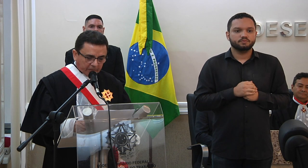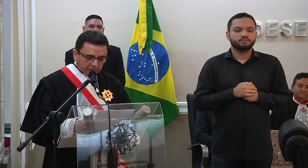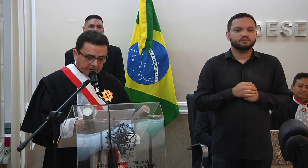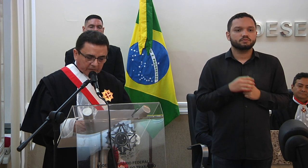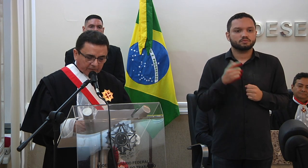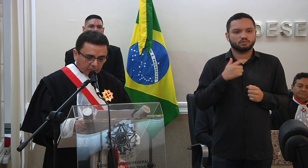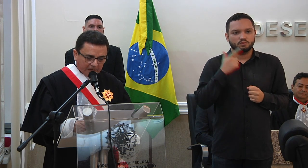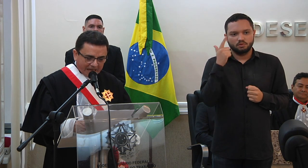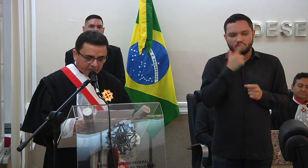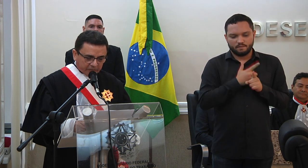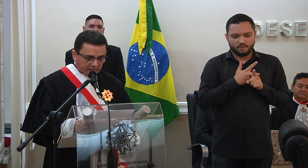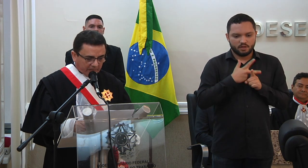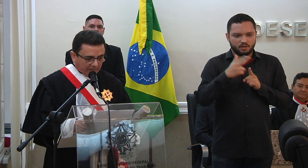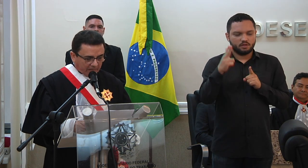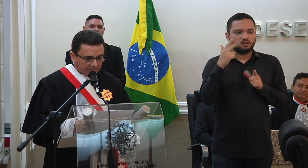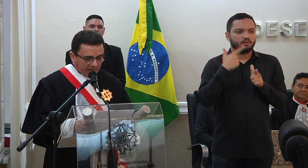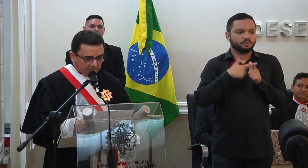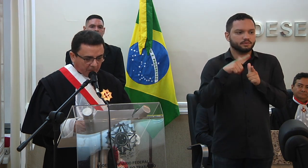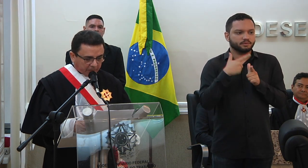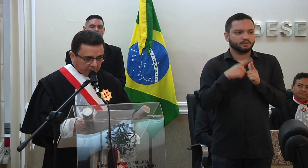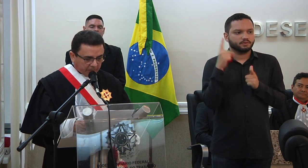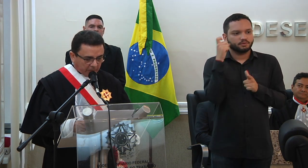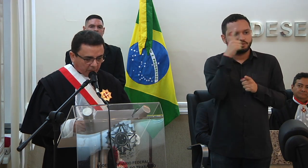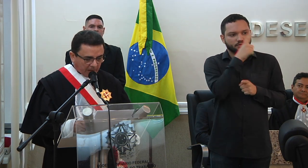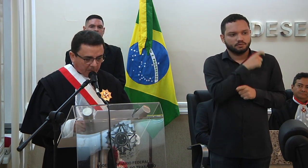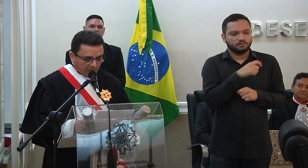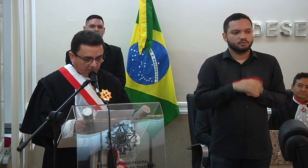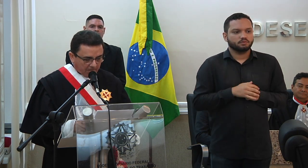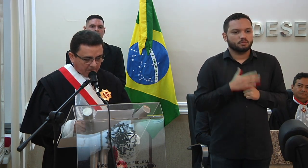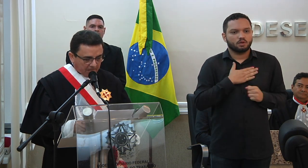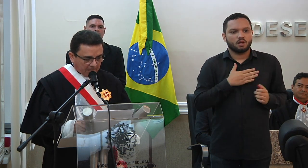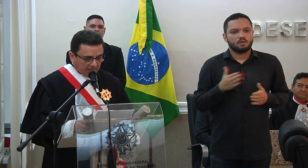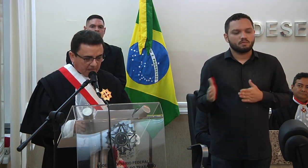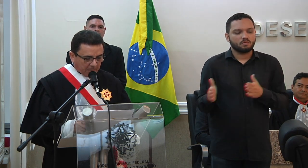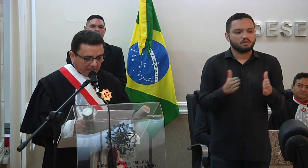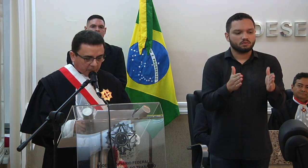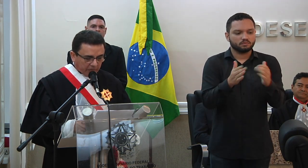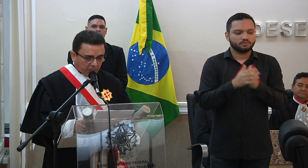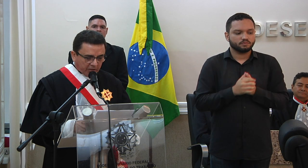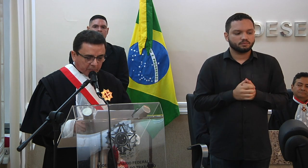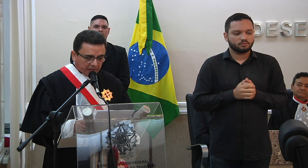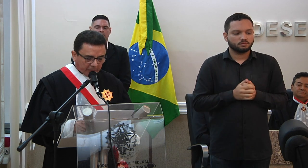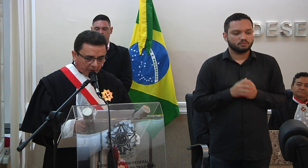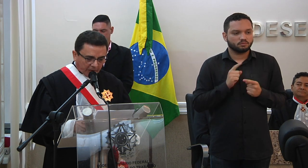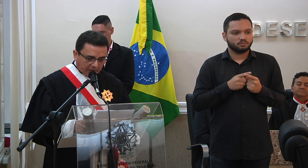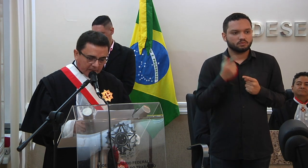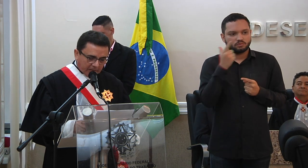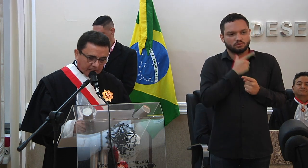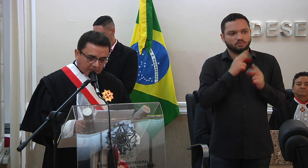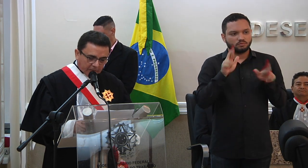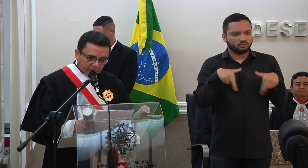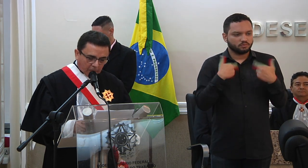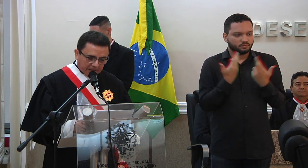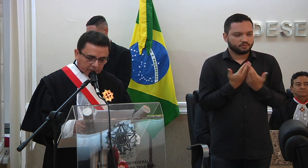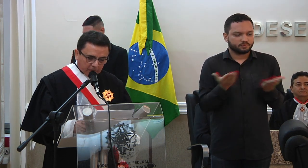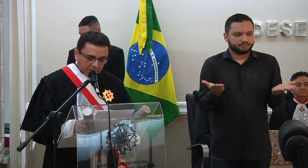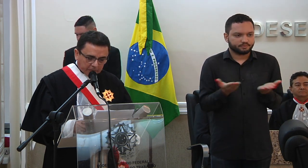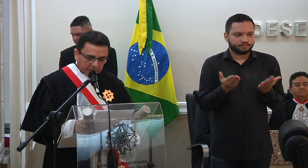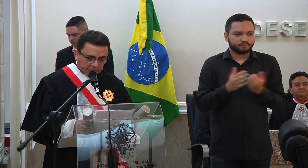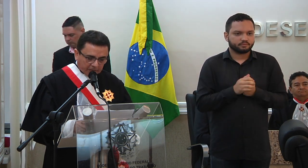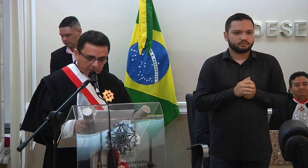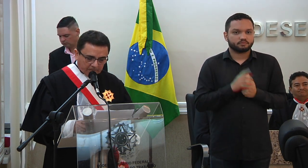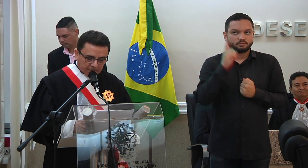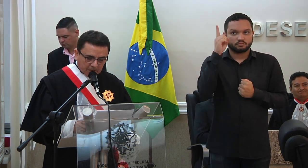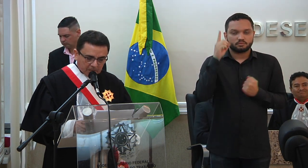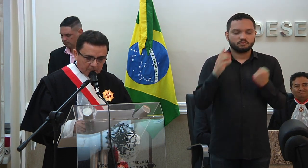possível vencer as dificuldades interpostas em nosso caminho para nos reunirmos aqui e sob a